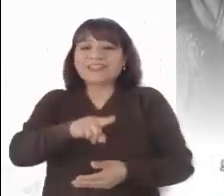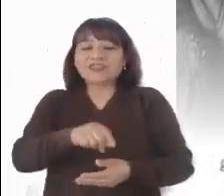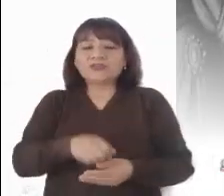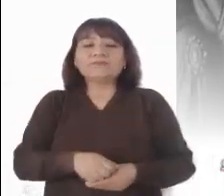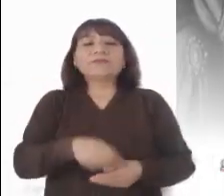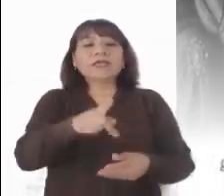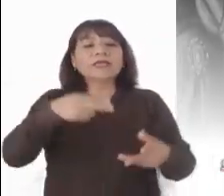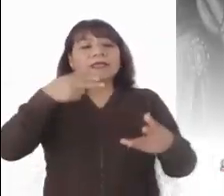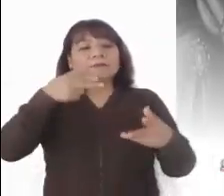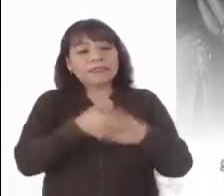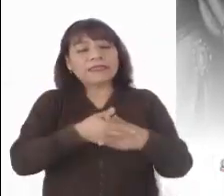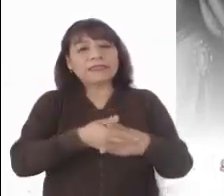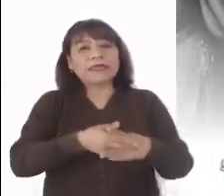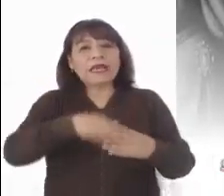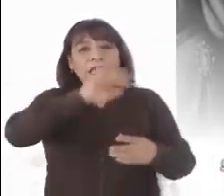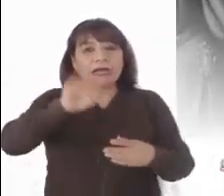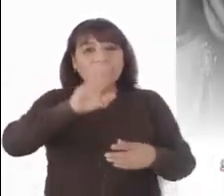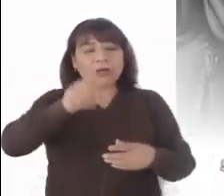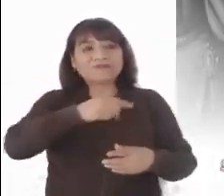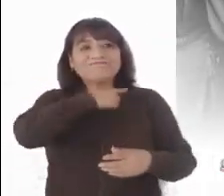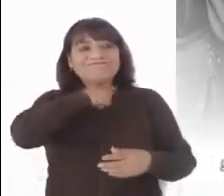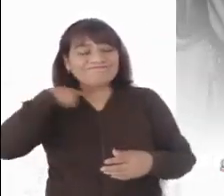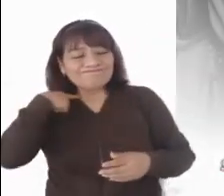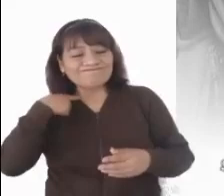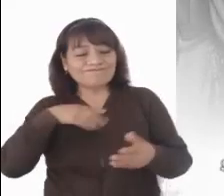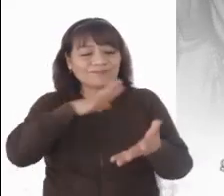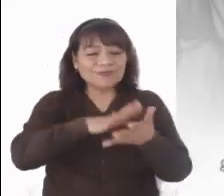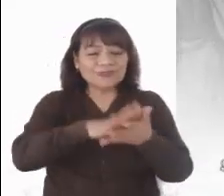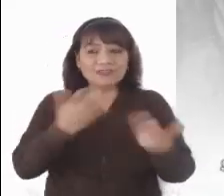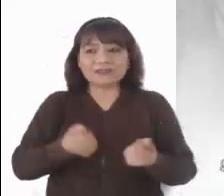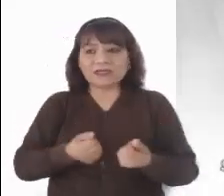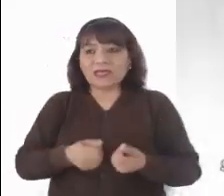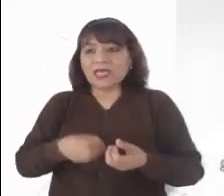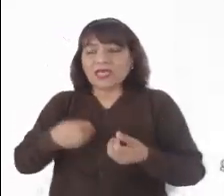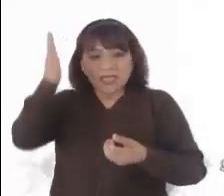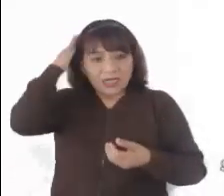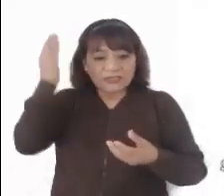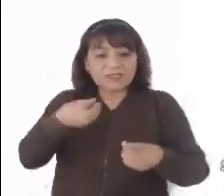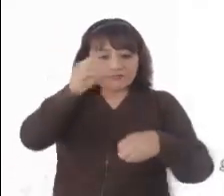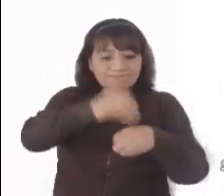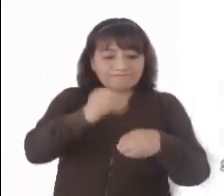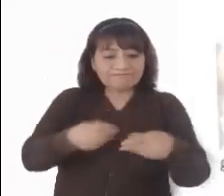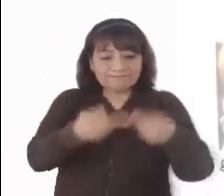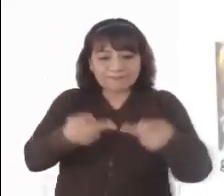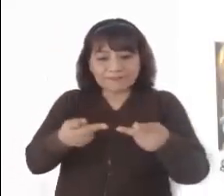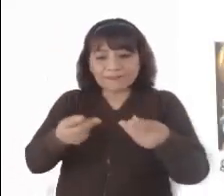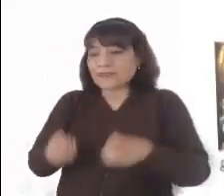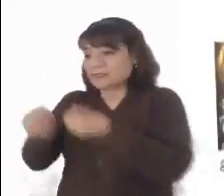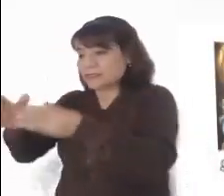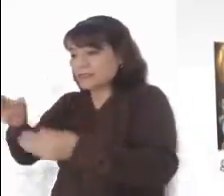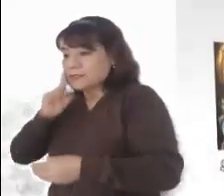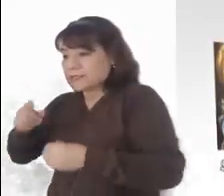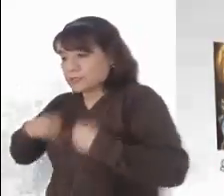la cárcel. La dijeron, pues, la cabeza en una bandeja, se la entregaron a la joven y ella se la llevó a su madre.